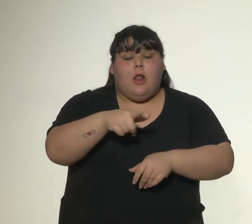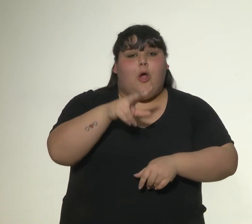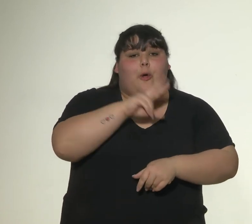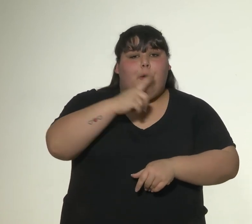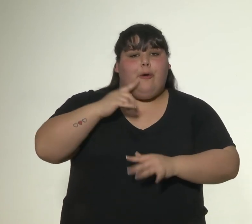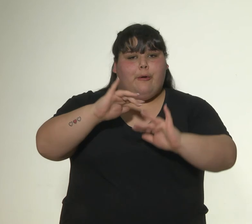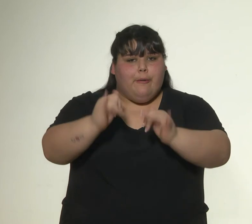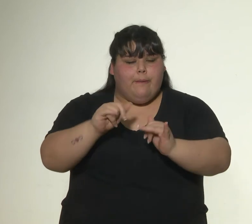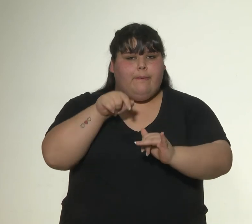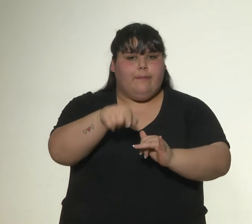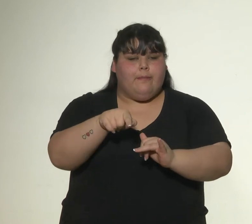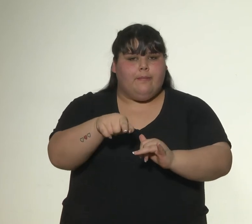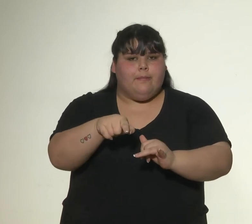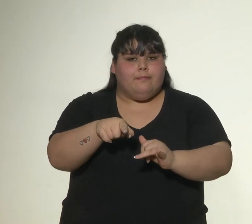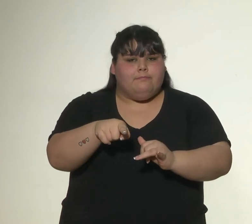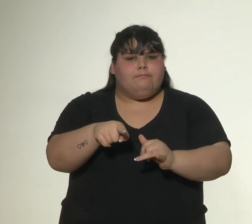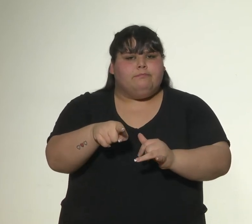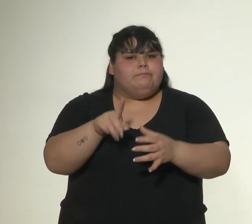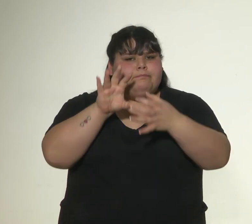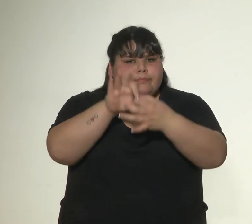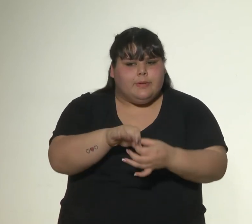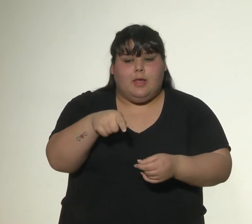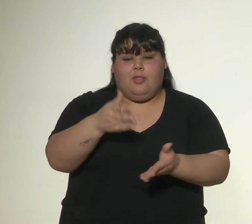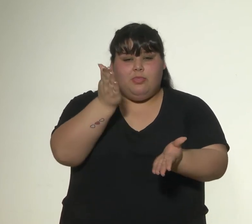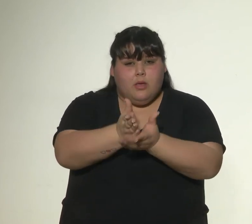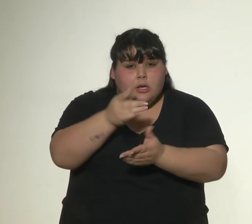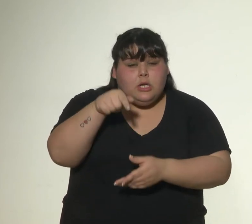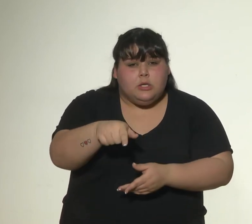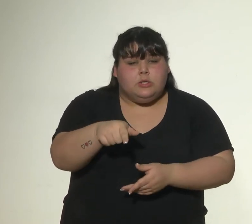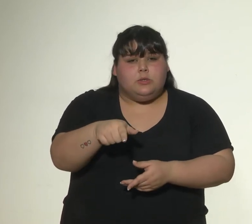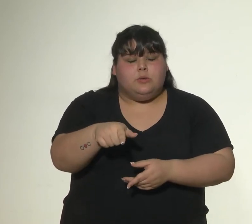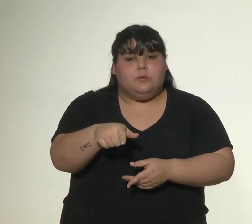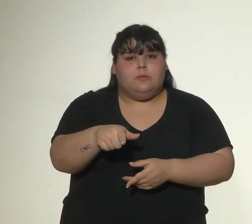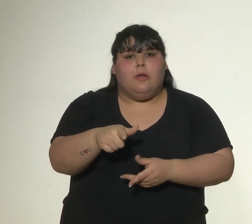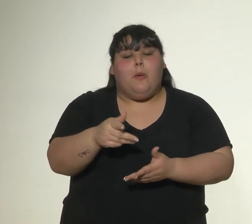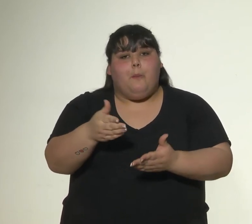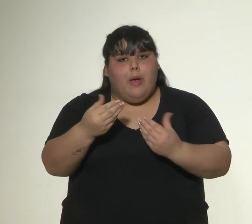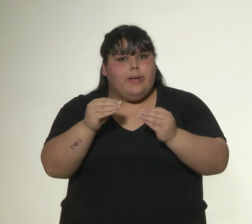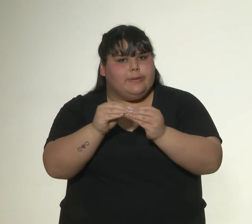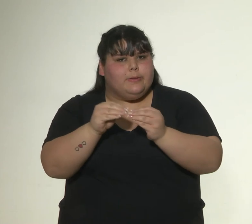adolescentes acerca de sus derechos y la posible vulneración de los mismos.